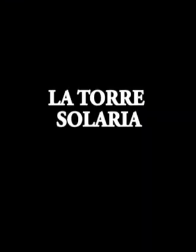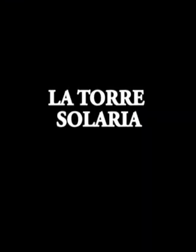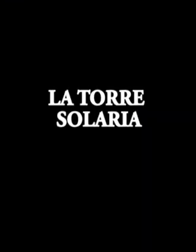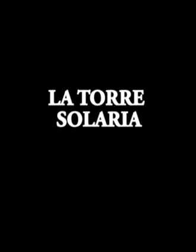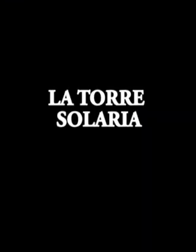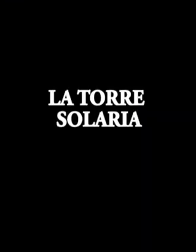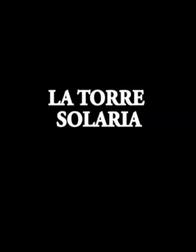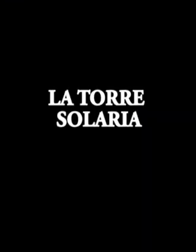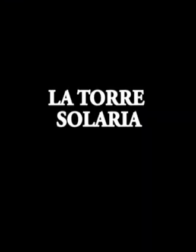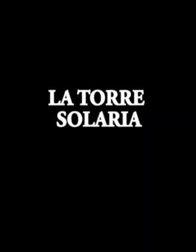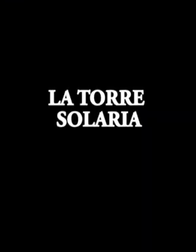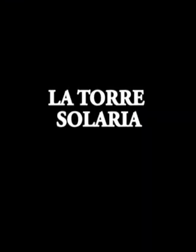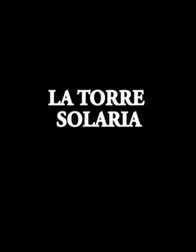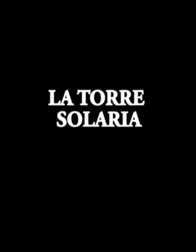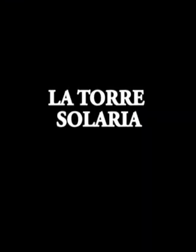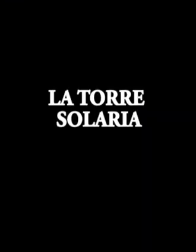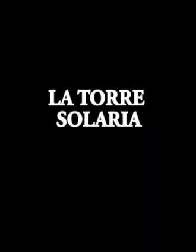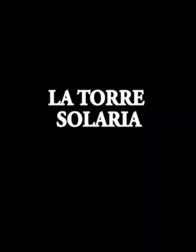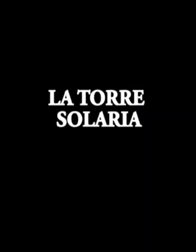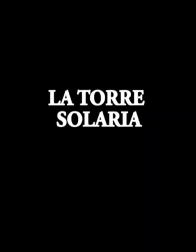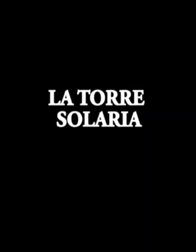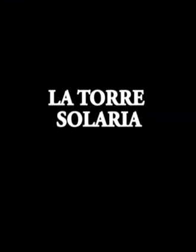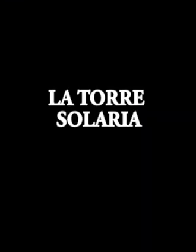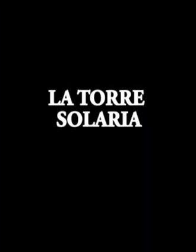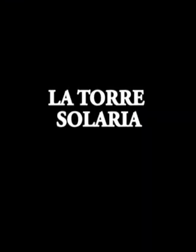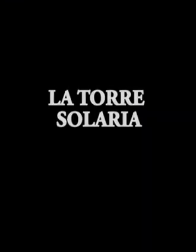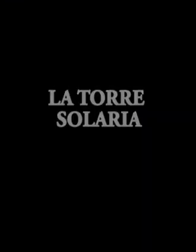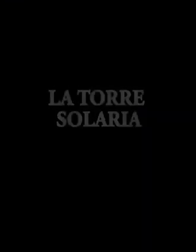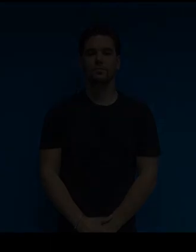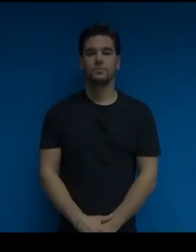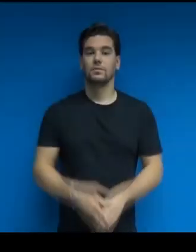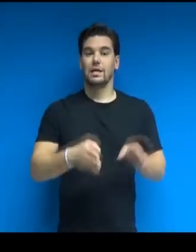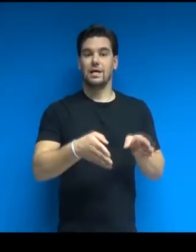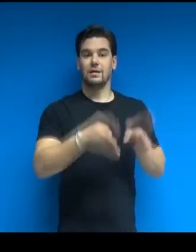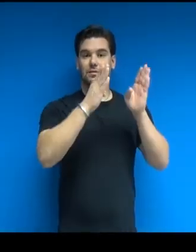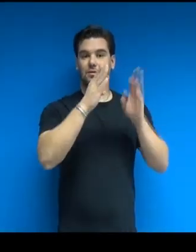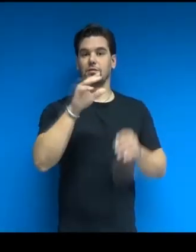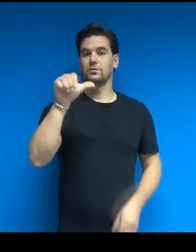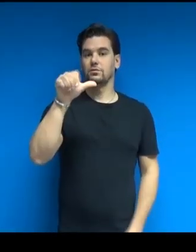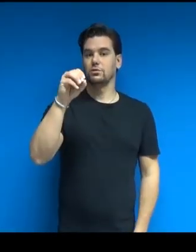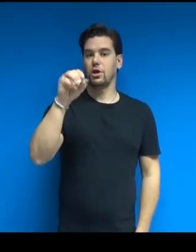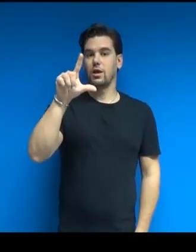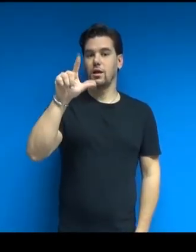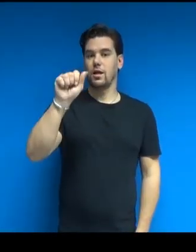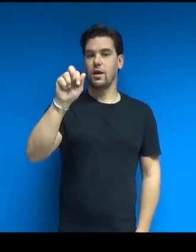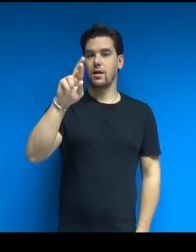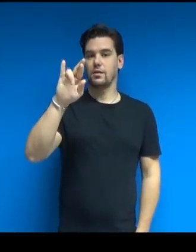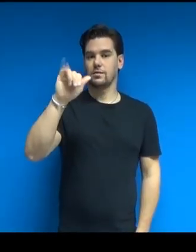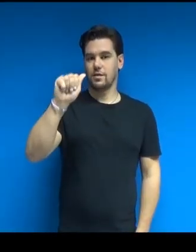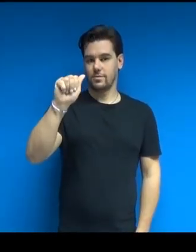Torre Solaria, numero 6, inaugurata nel 2014, con i